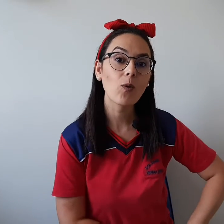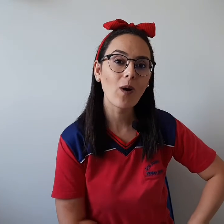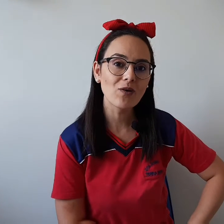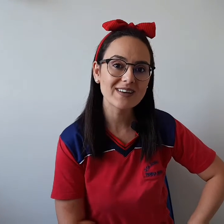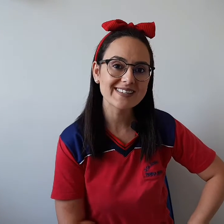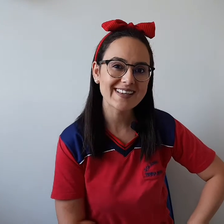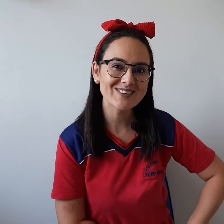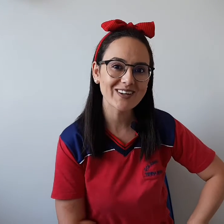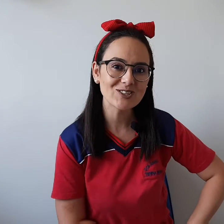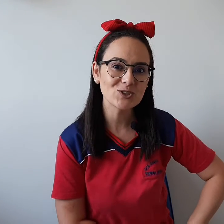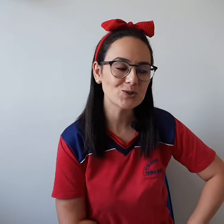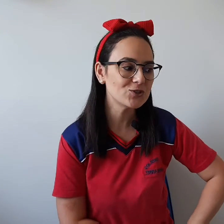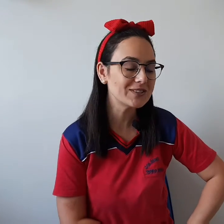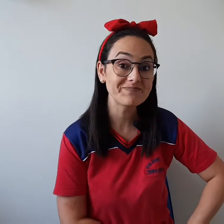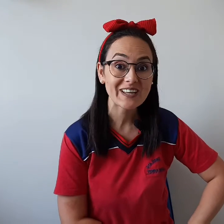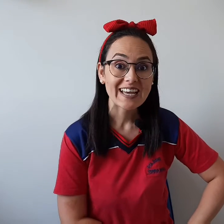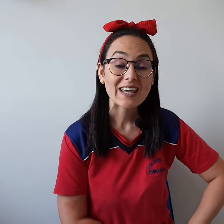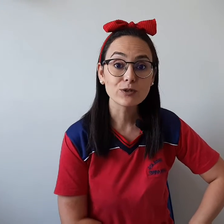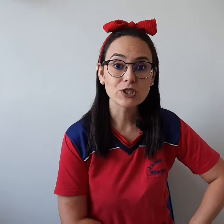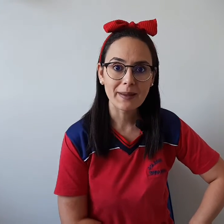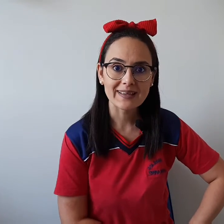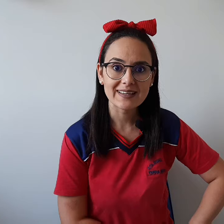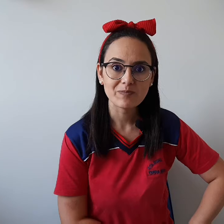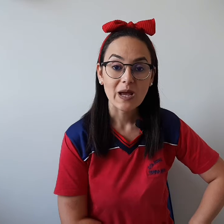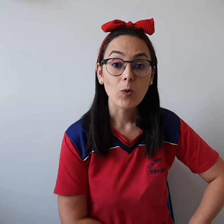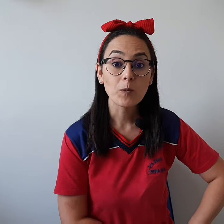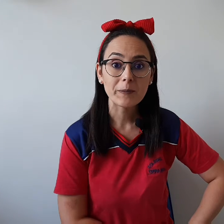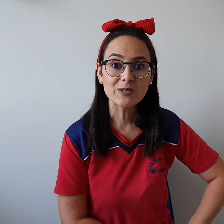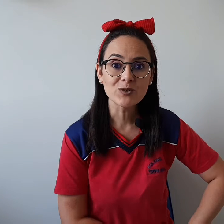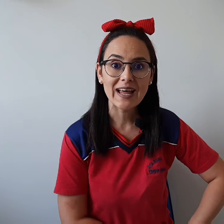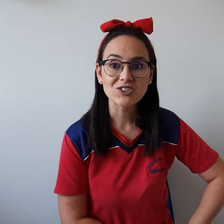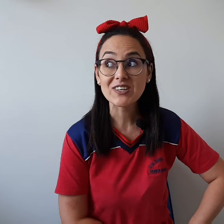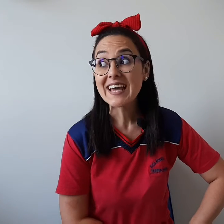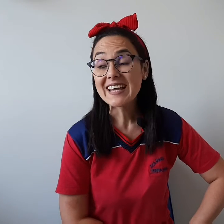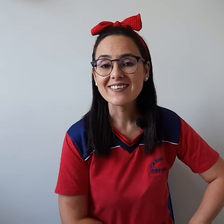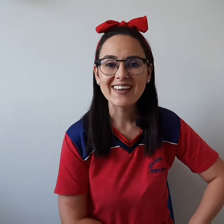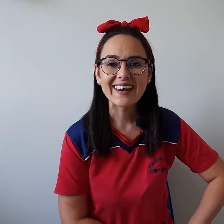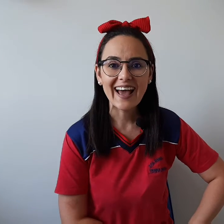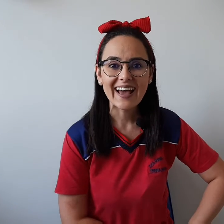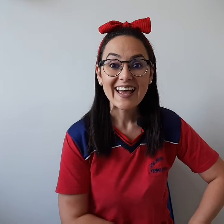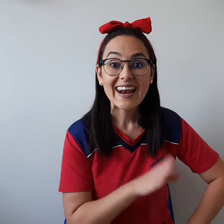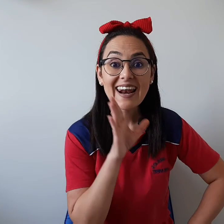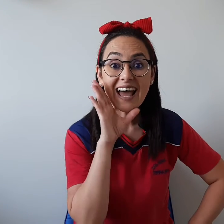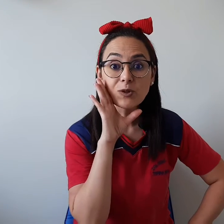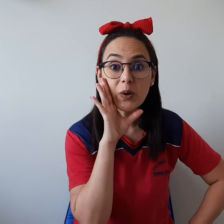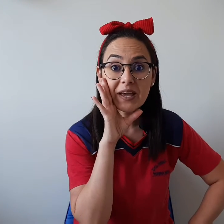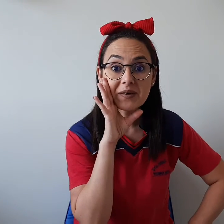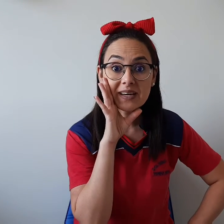qual vai ser a história de hoje, eu vou chamar aqui um personagem que vem lá, lá do Reino